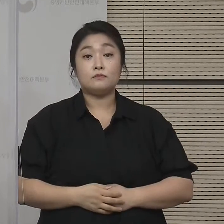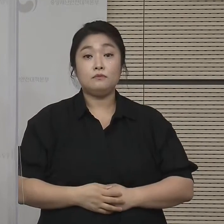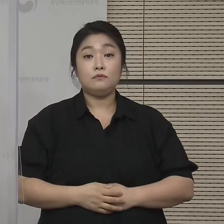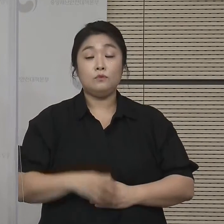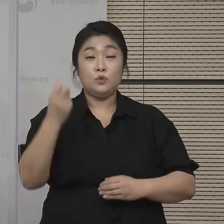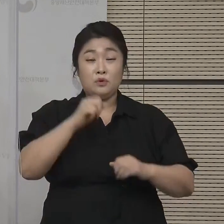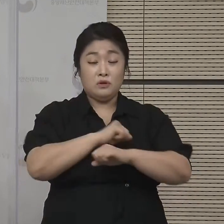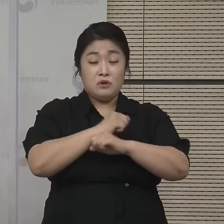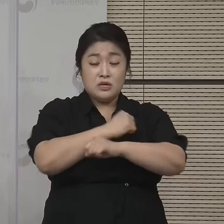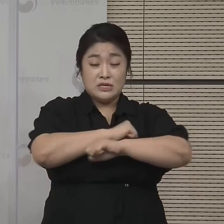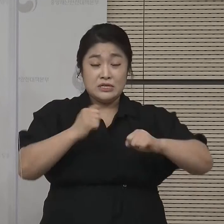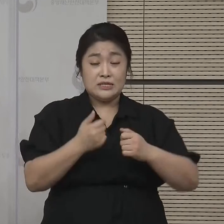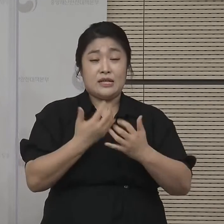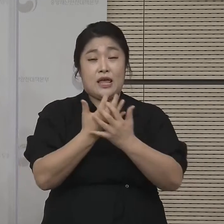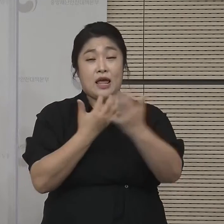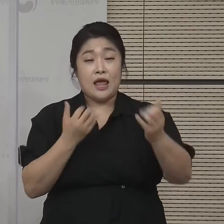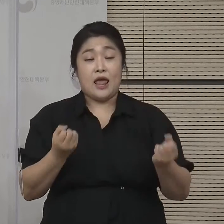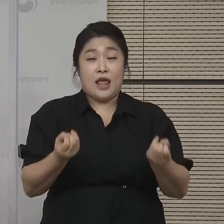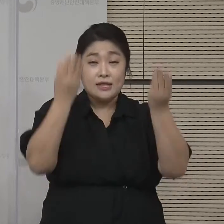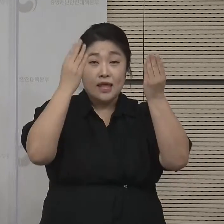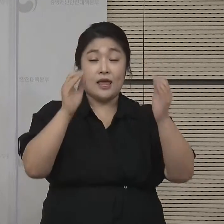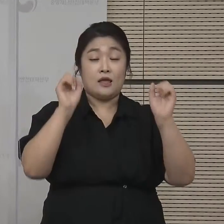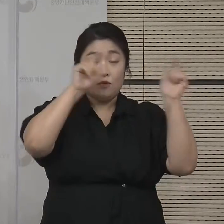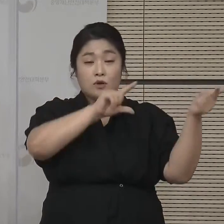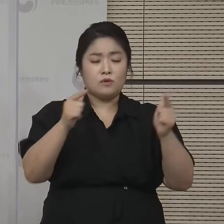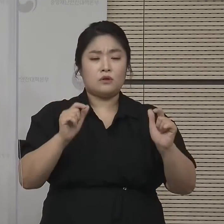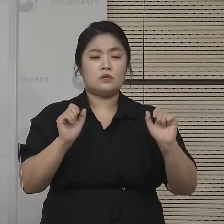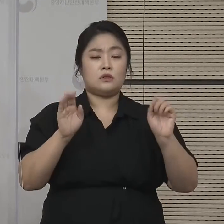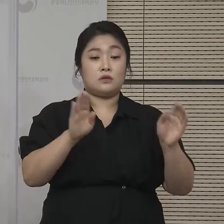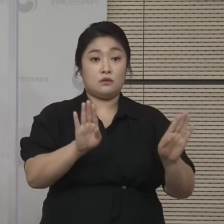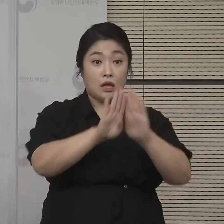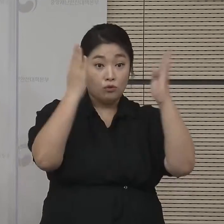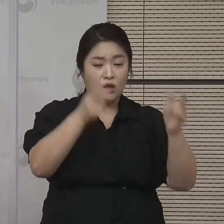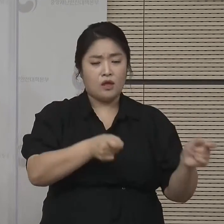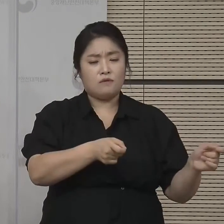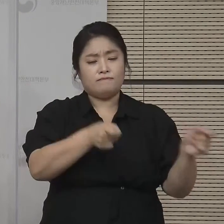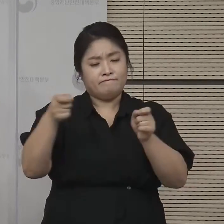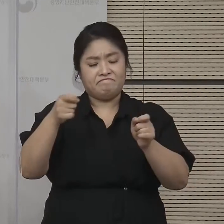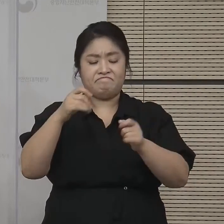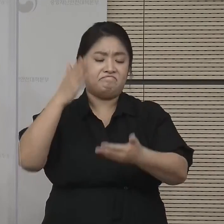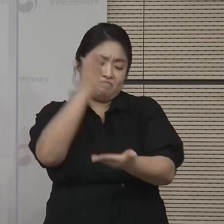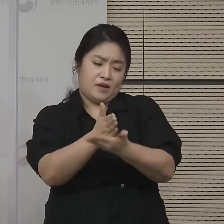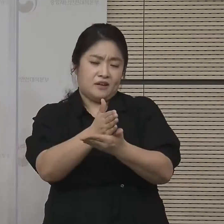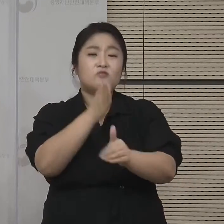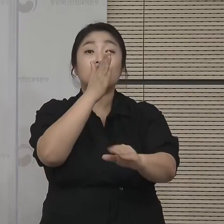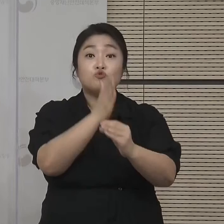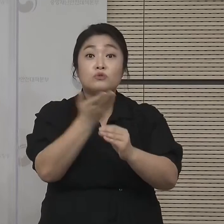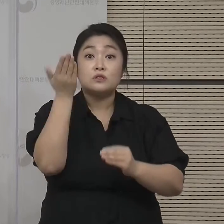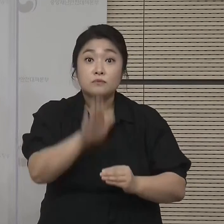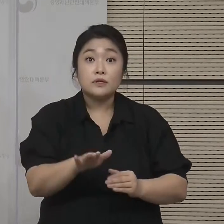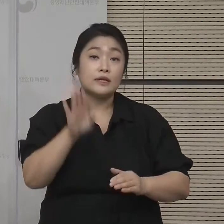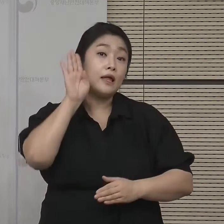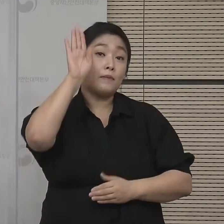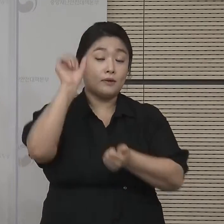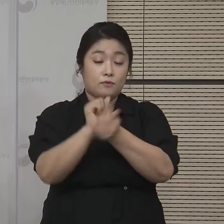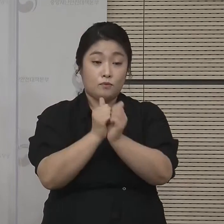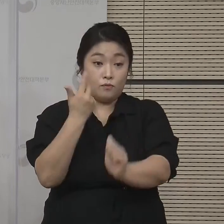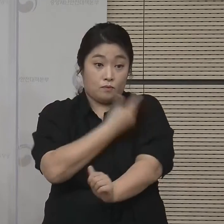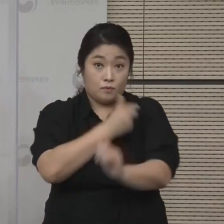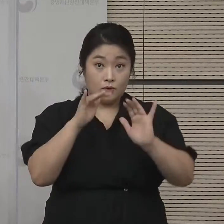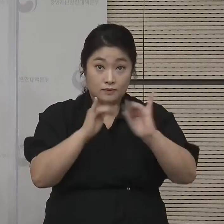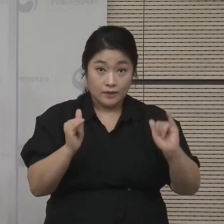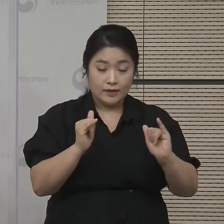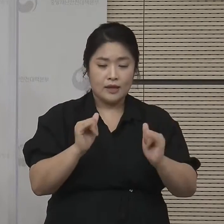대규모 스포츠대회도 현재 개최를 제한하거나 연기하고 있습니다. 앞으로는 접종완료자와